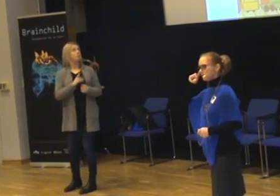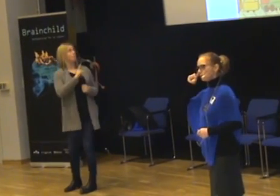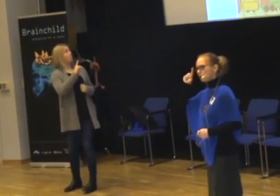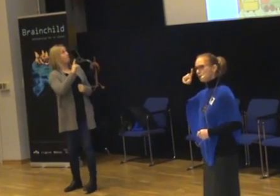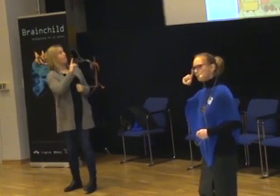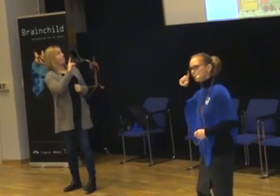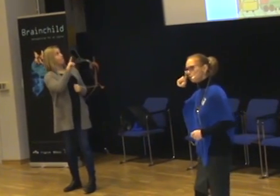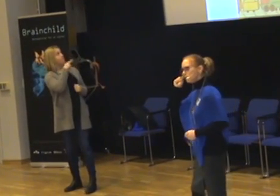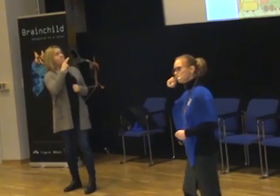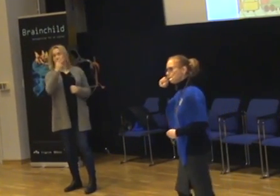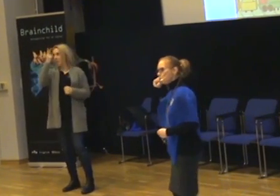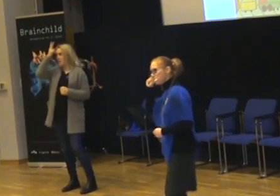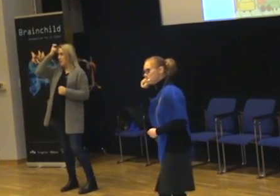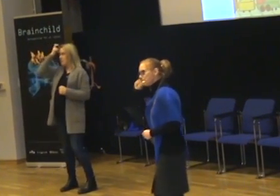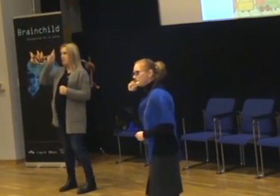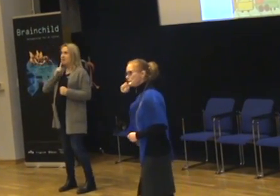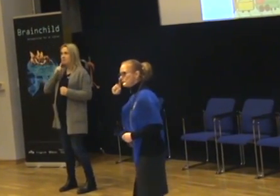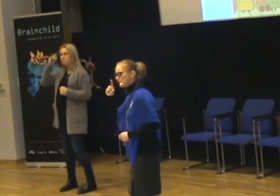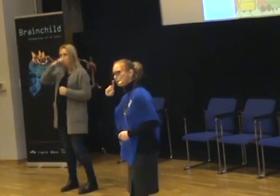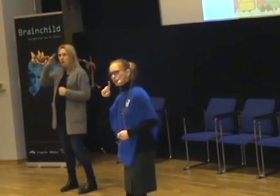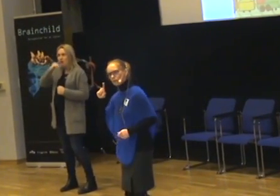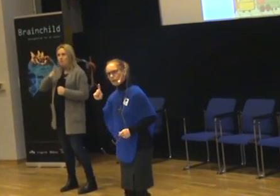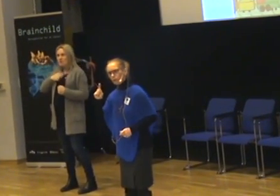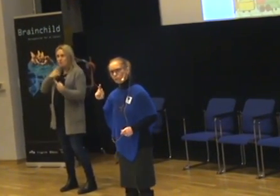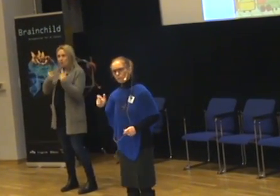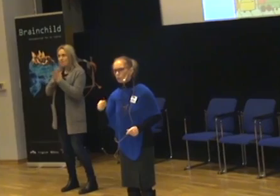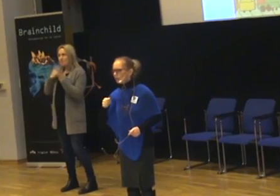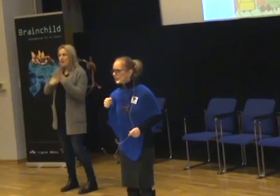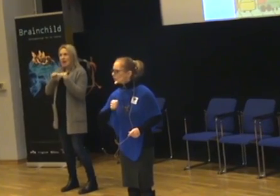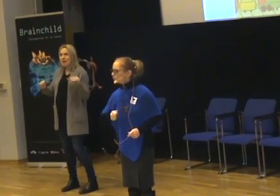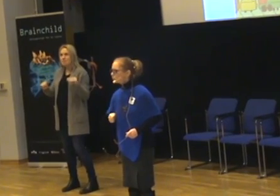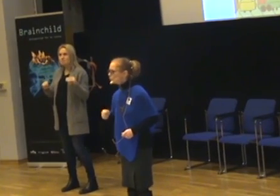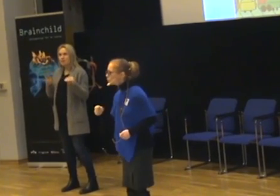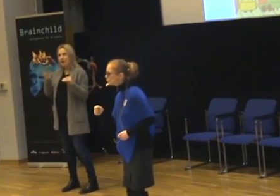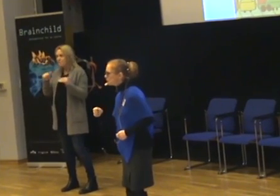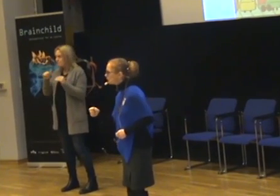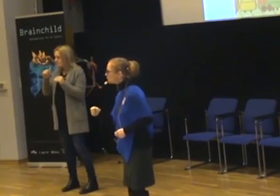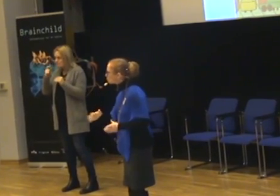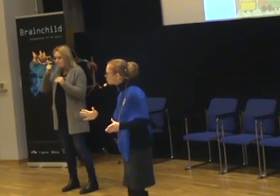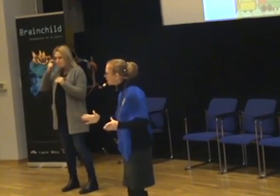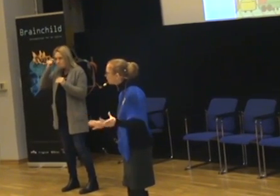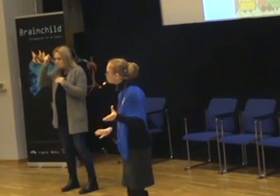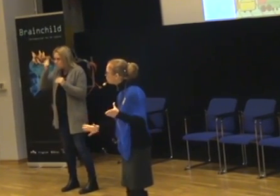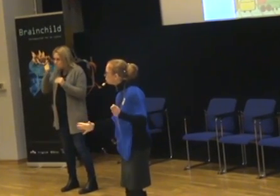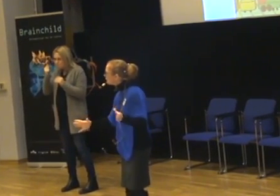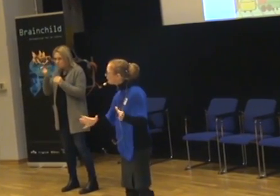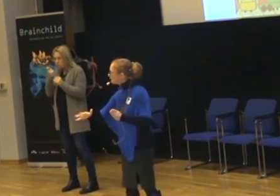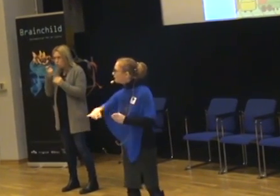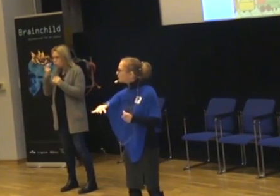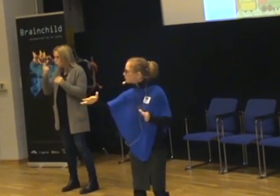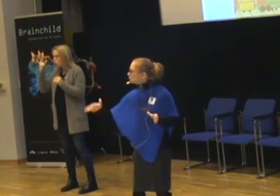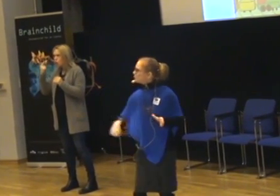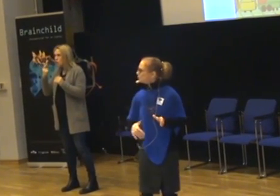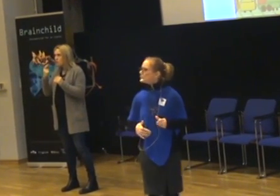Kanin ständigt funderar på någonting. Och han vill gärna diskutera det med mig som lärare också. Nu har han räknat ut någon ny här morotsland. Och nya